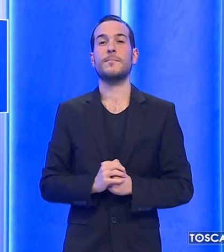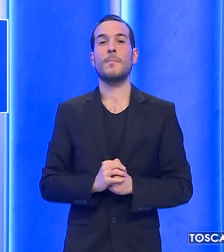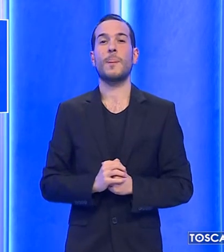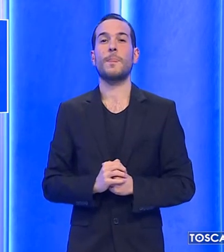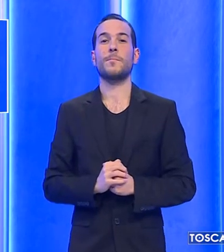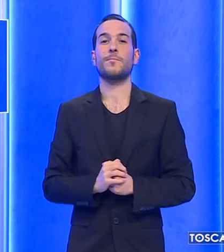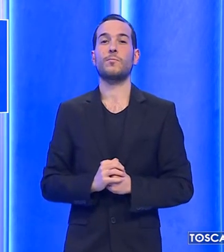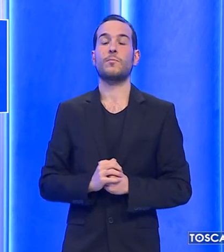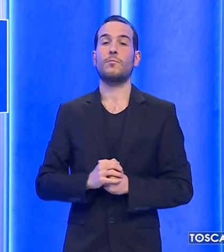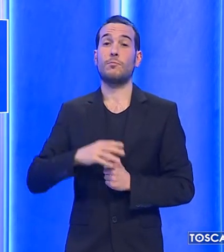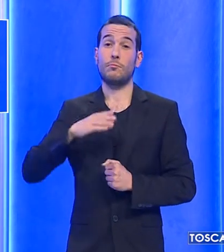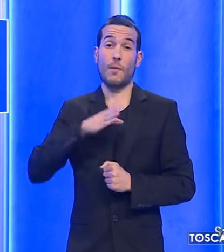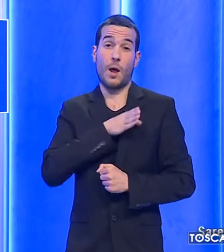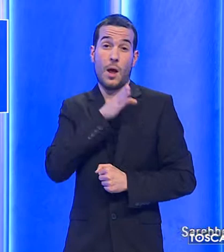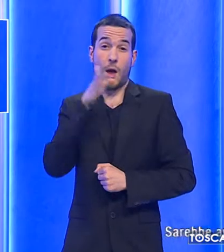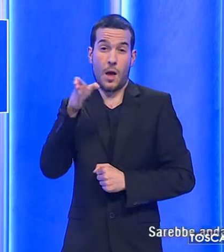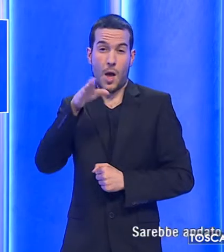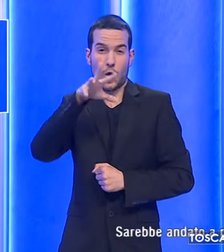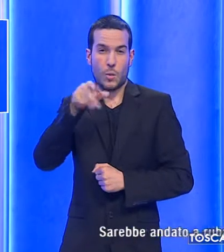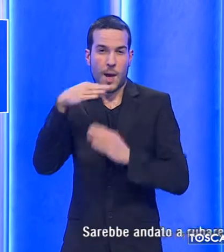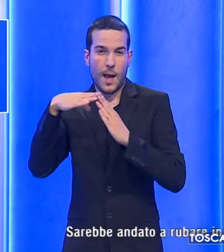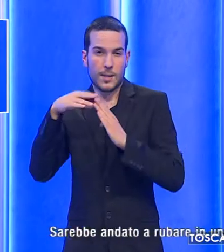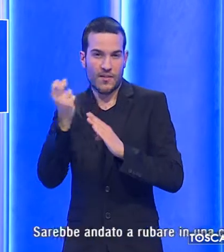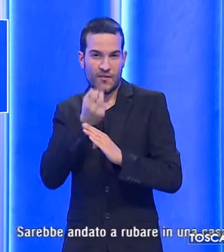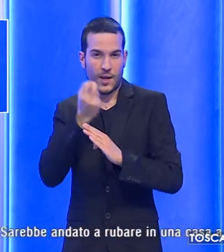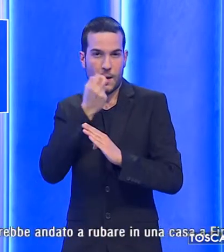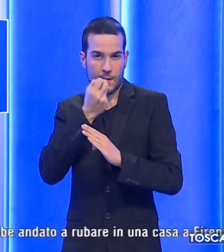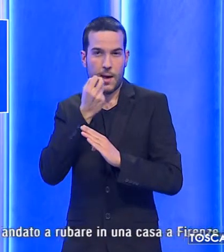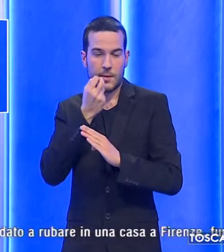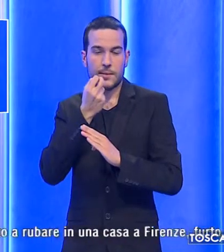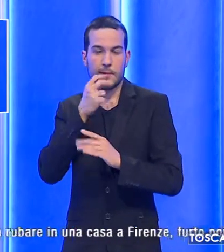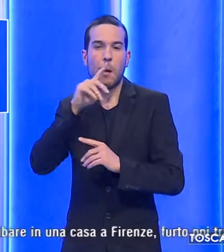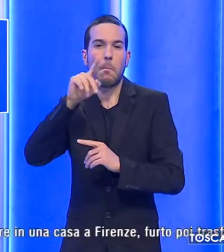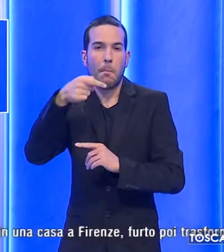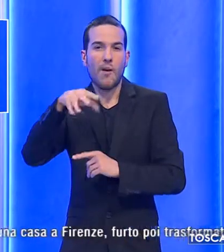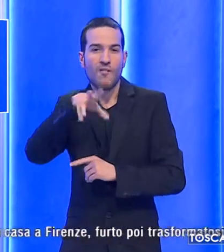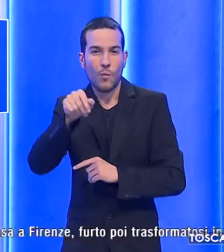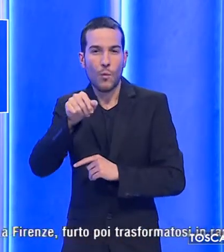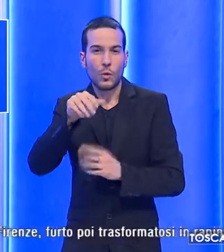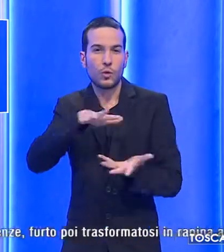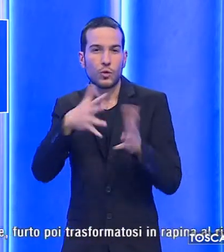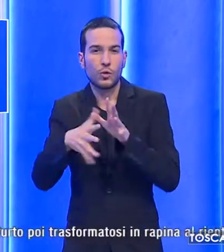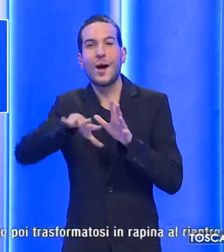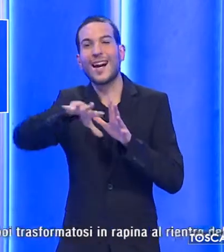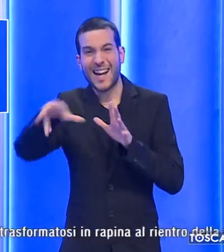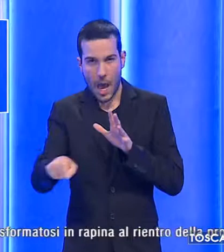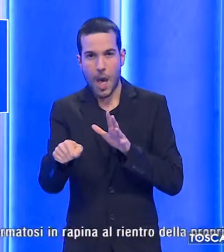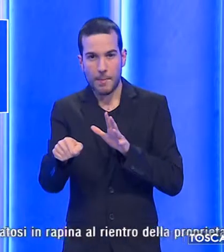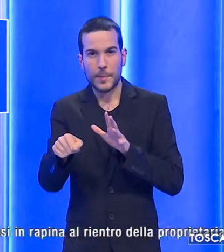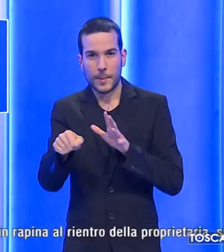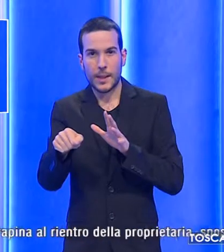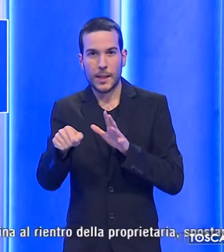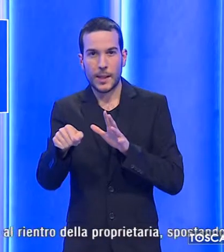Sarebbe andato a rubare in una casa a Firenze, furto poi trasformatosi in rapina a riento della proprietaria